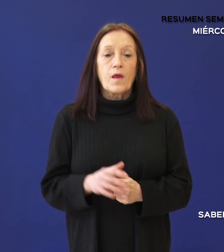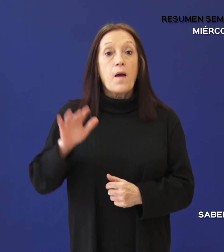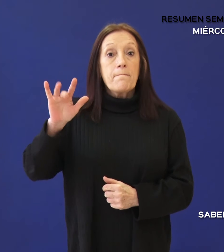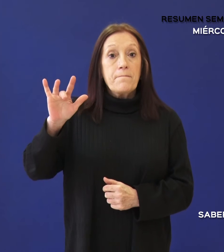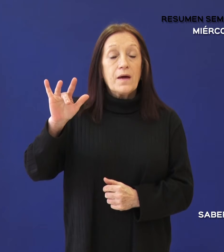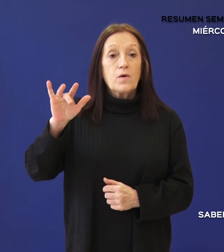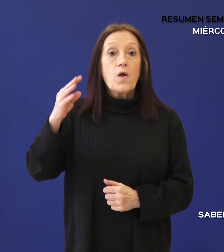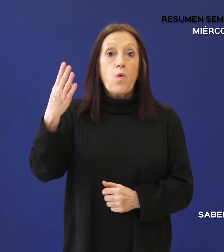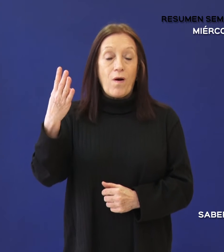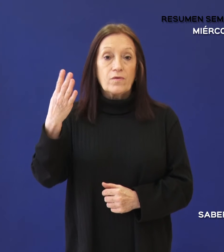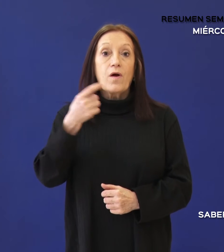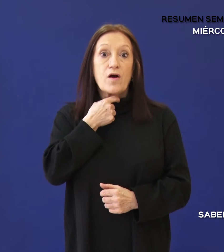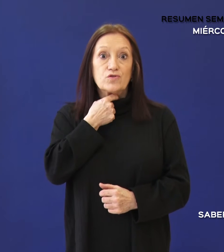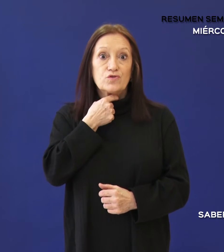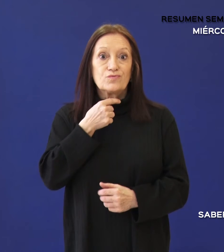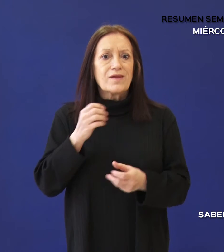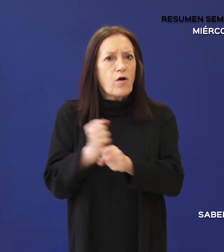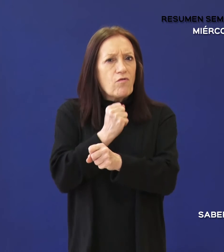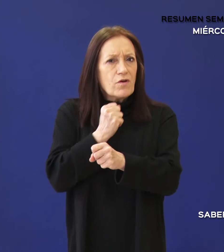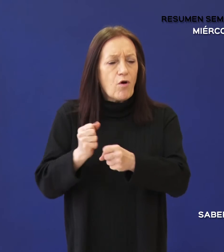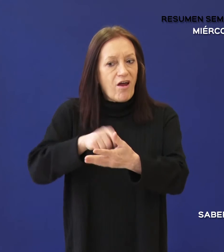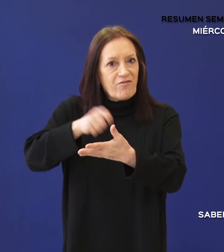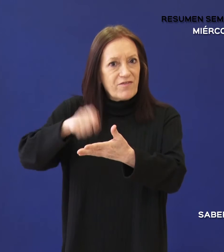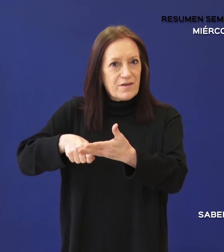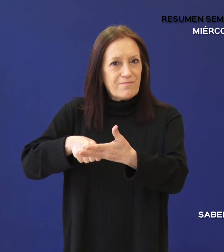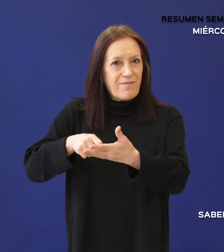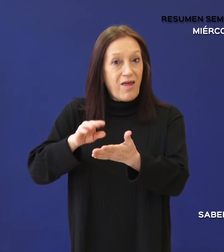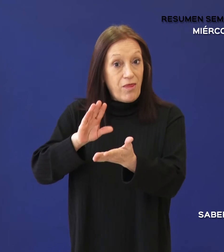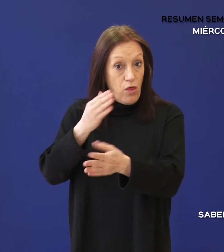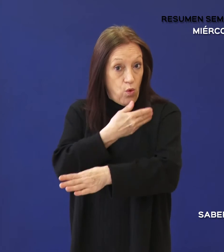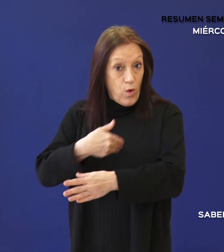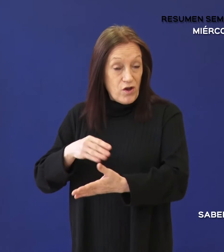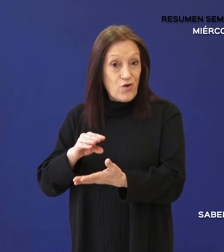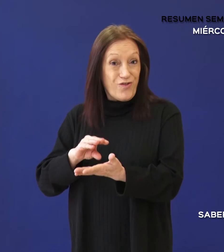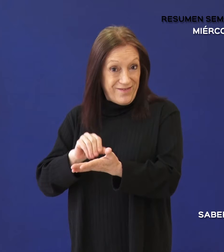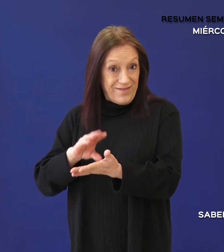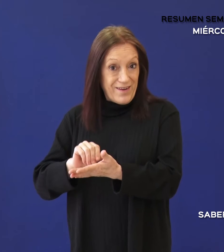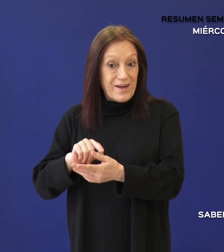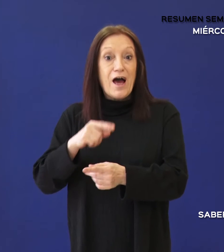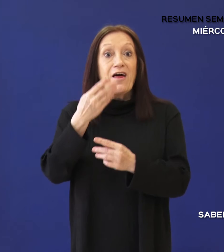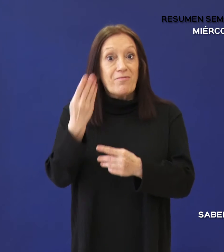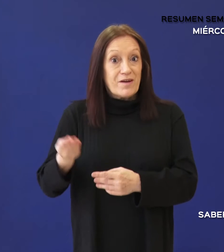Miércoles 4. Se concretó la firma de escrituras de tierras a habitantes de El Chaltén.